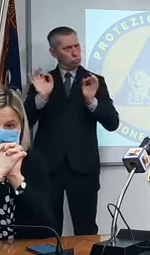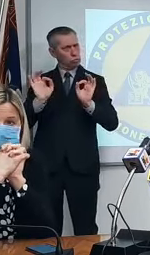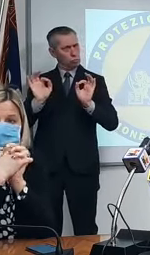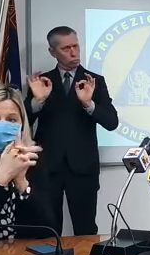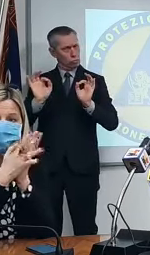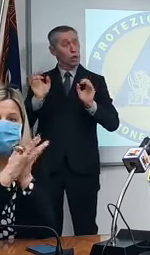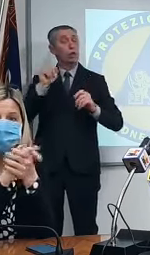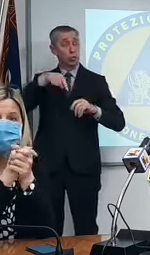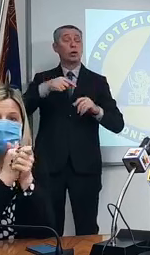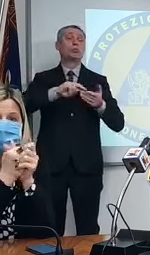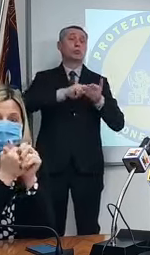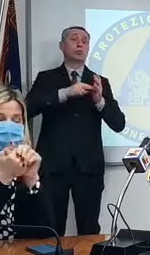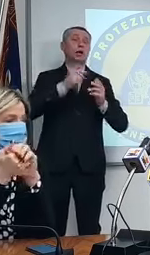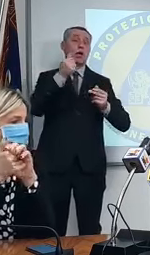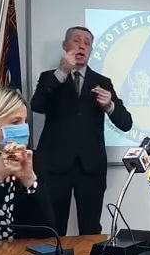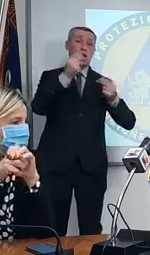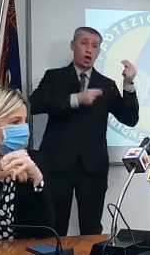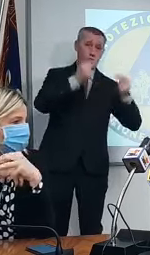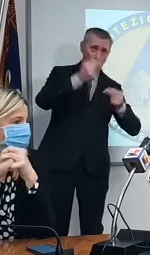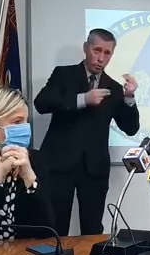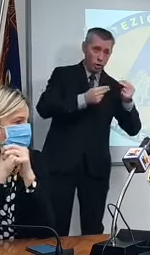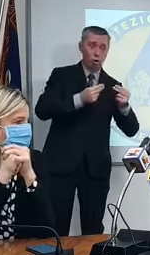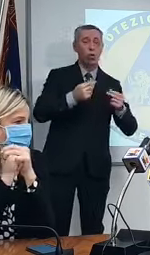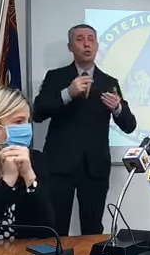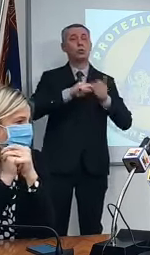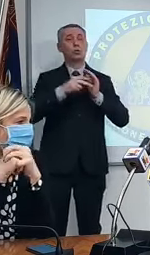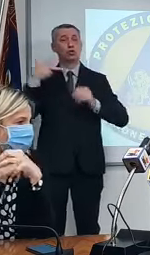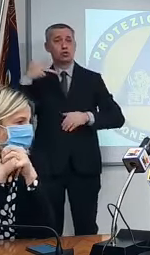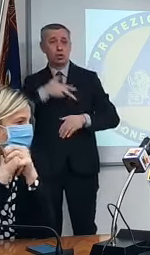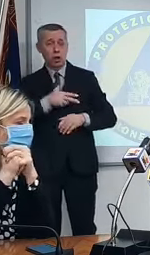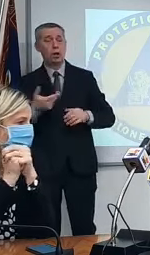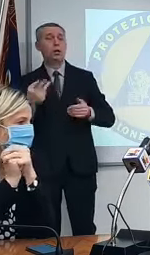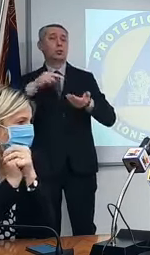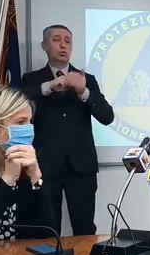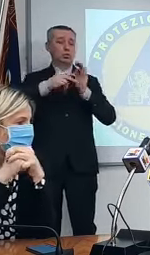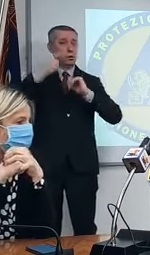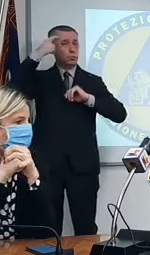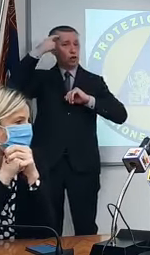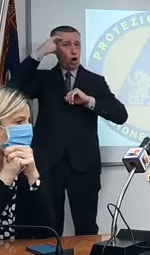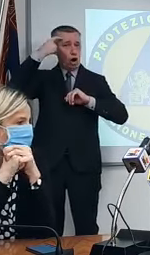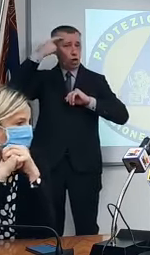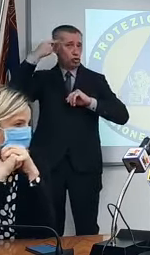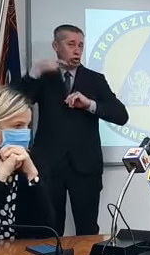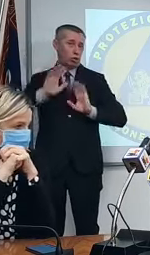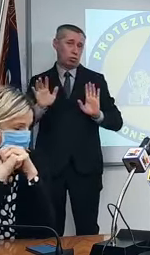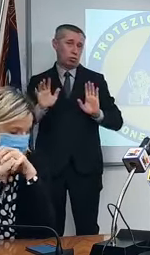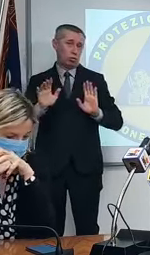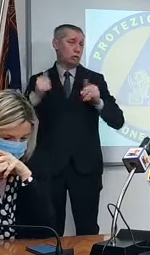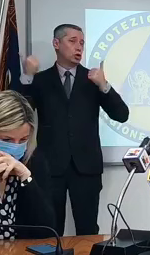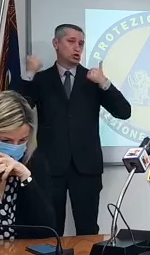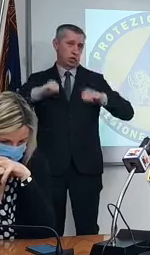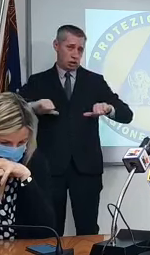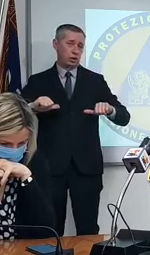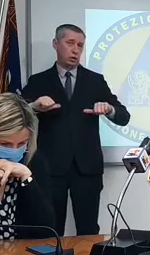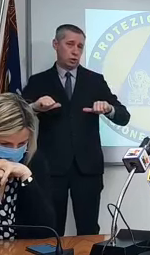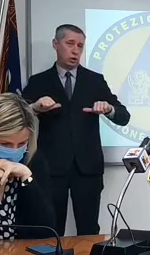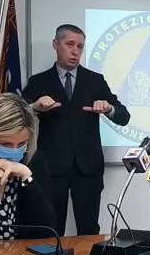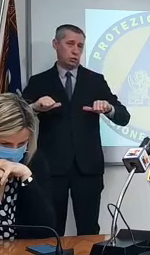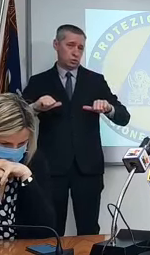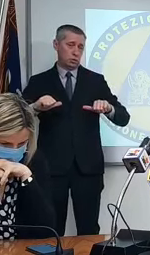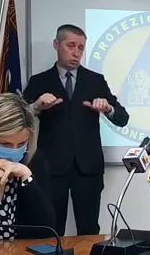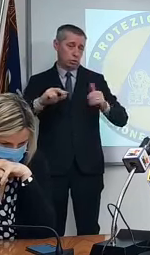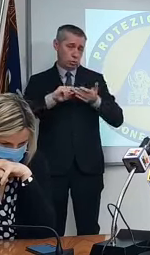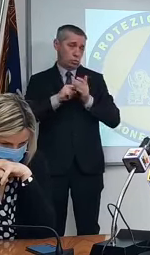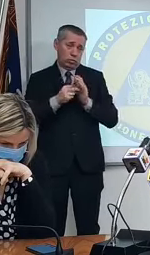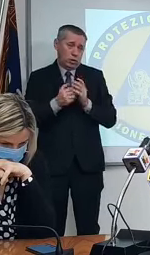economico ce n'è uno sociale uno psicologico nei cittadini è innegabile tutto questo tutto ciò